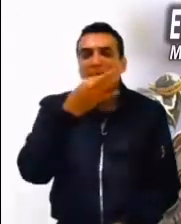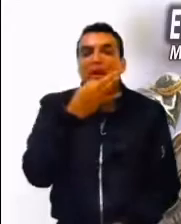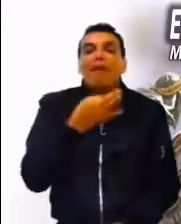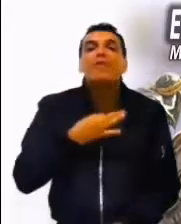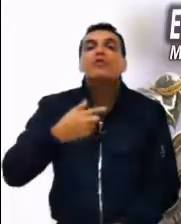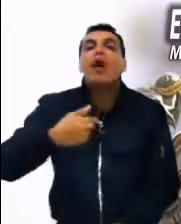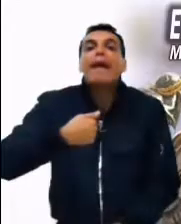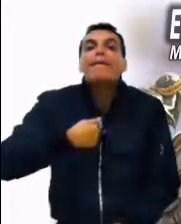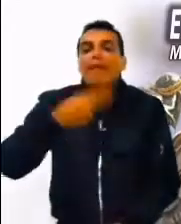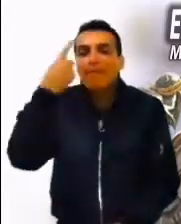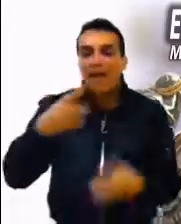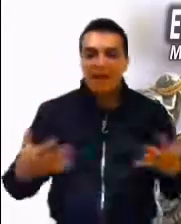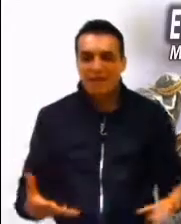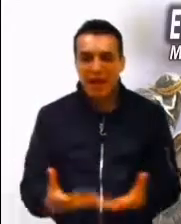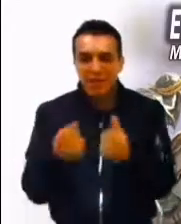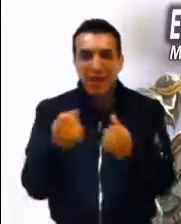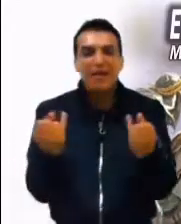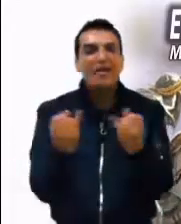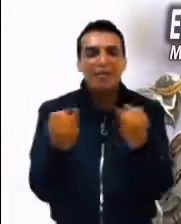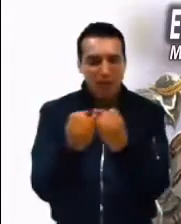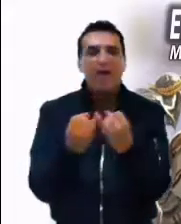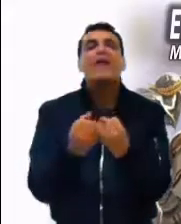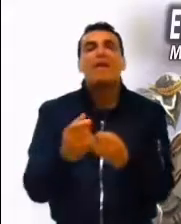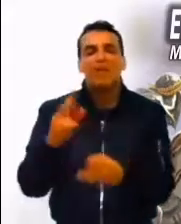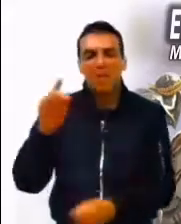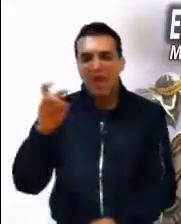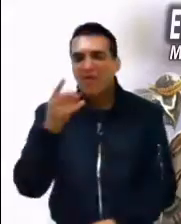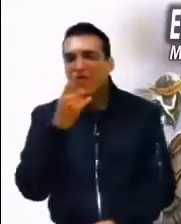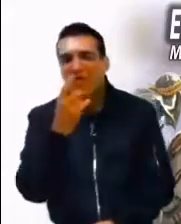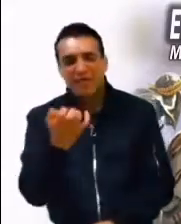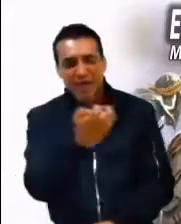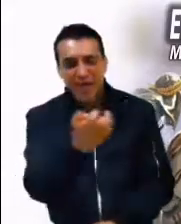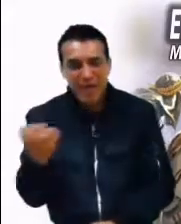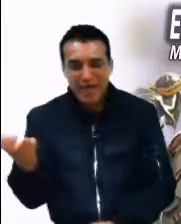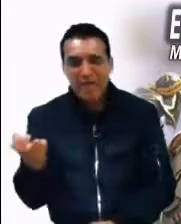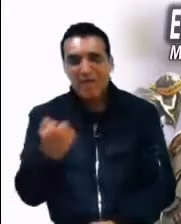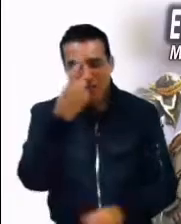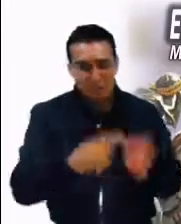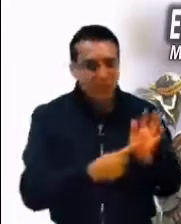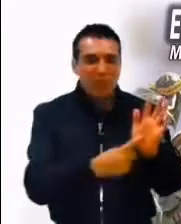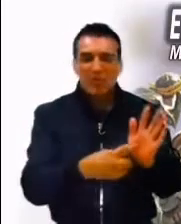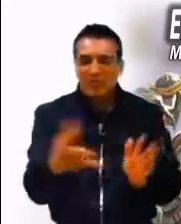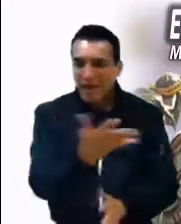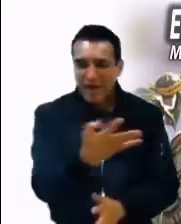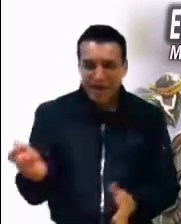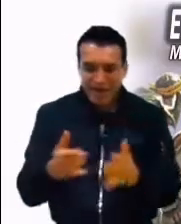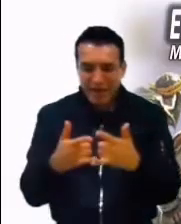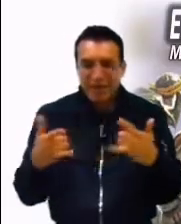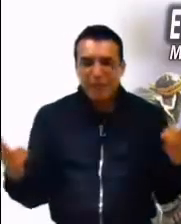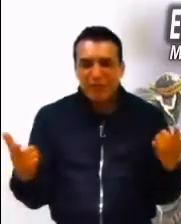también sufre esta misma tentación y su pregunta así lo manifiesta. Esta parábola también es para nosotros.